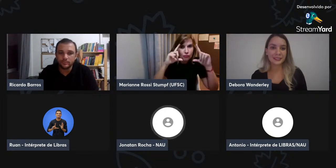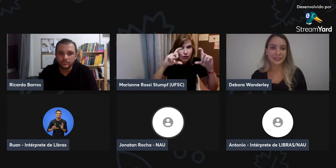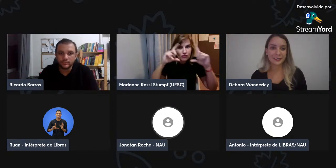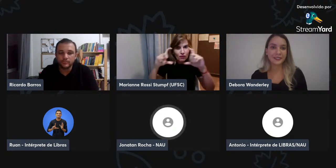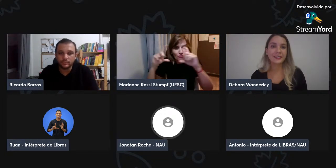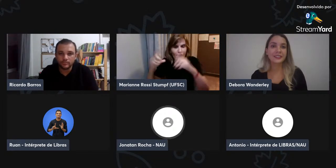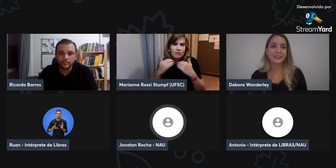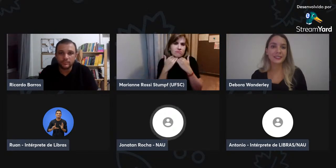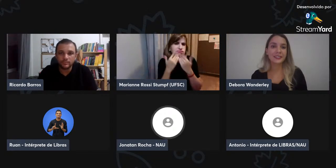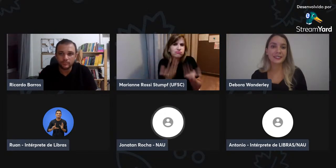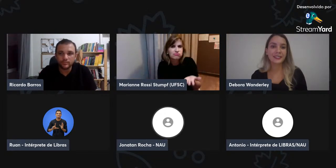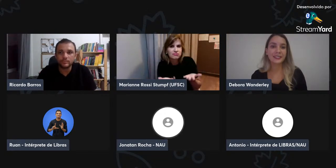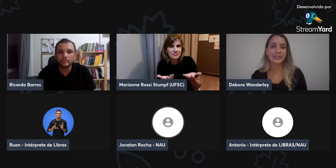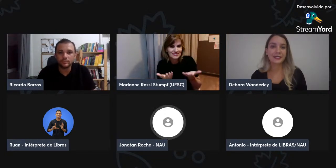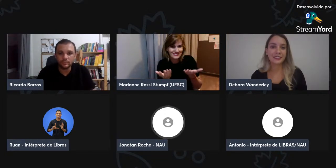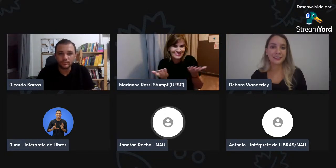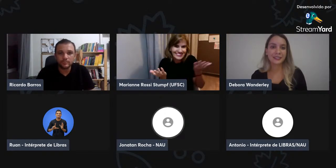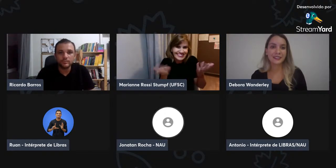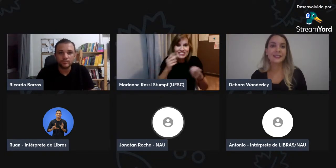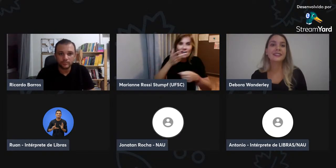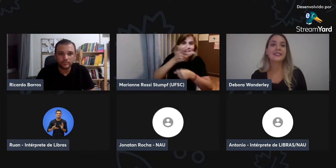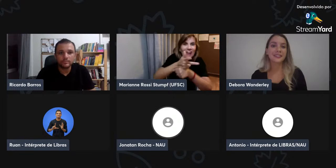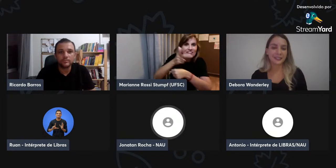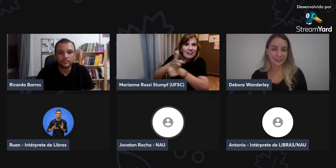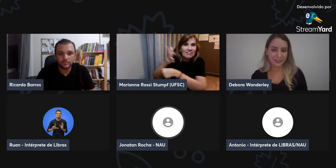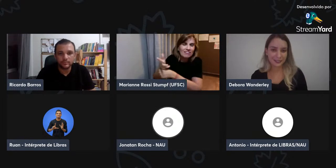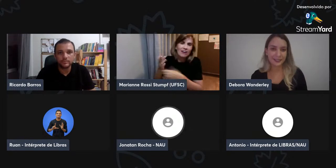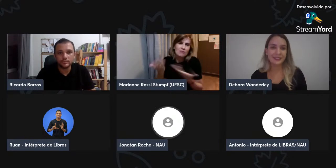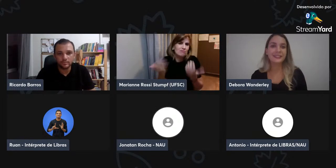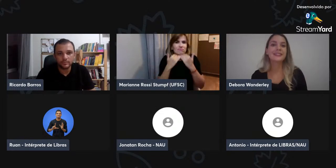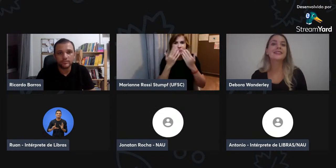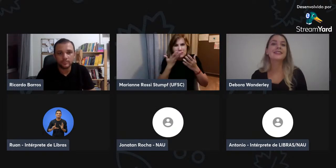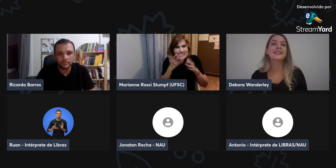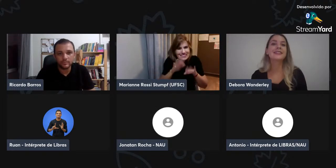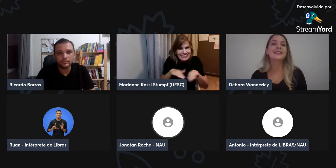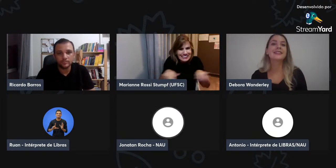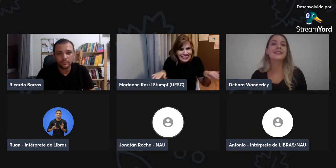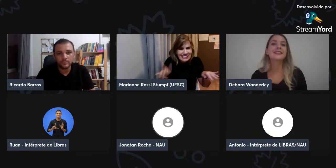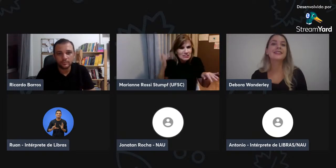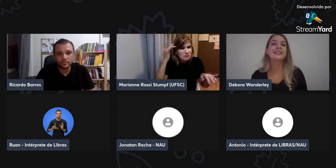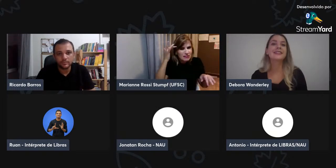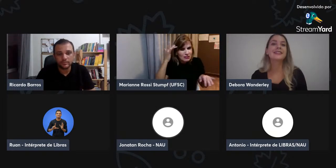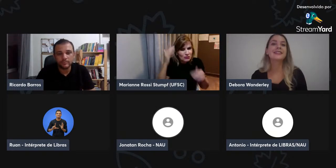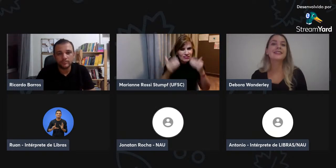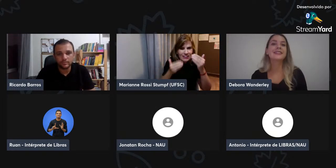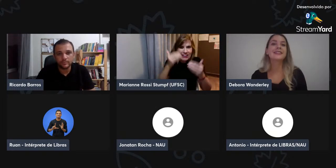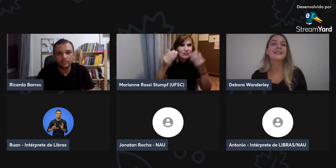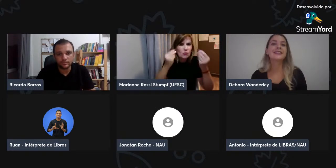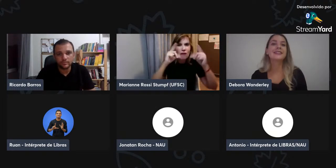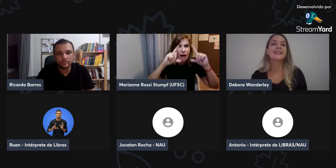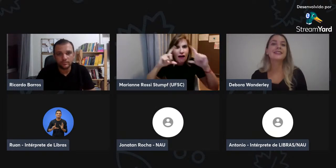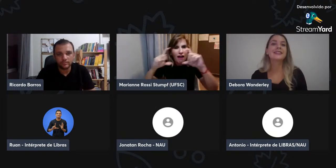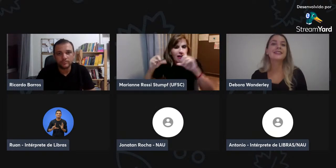como é que trabalhar a configuração de mão, mostrar as fotos, então, falta essa comunicação. Então,